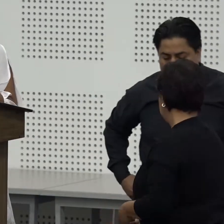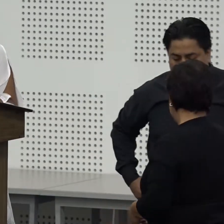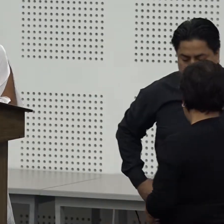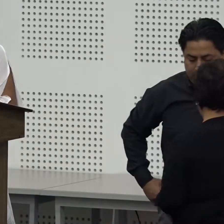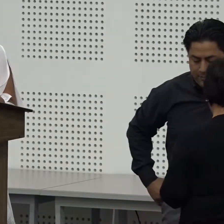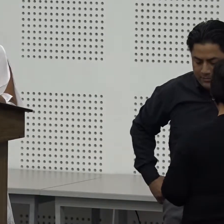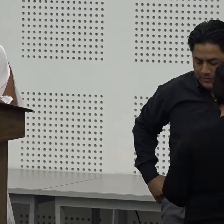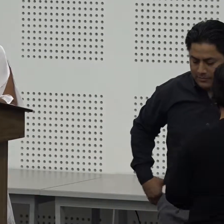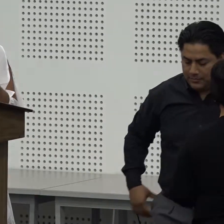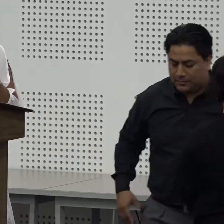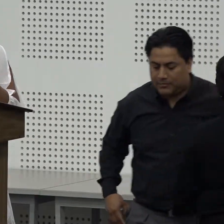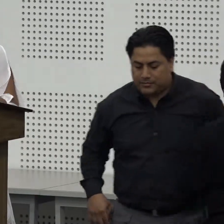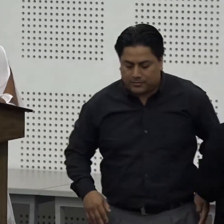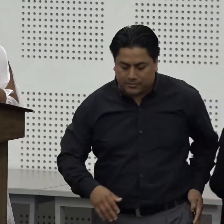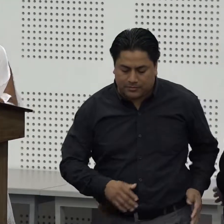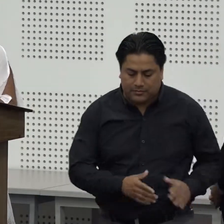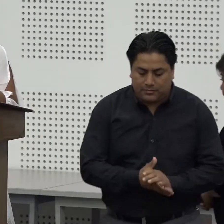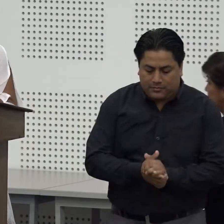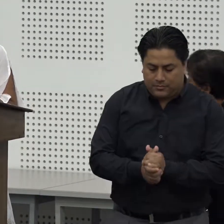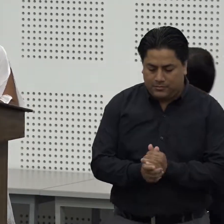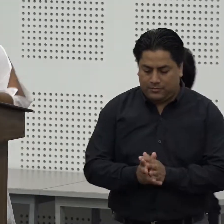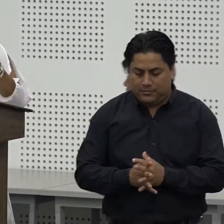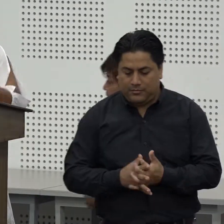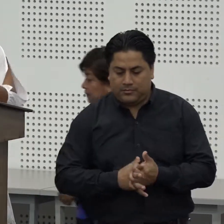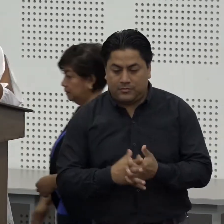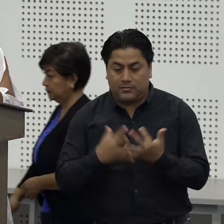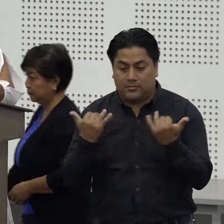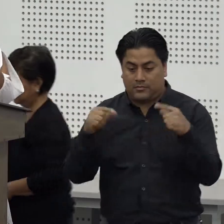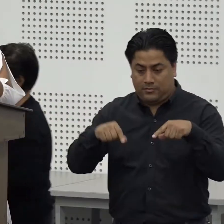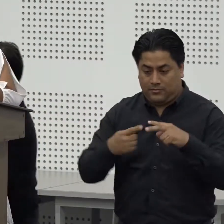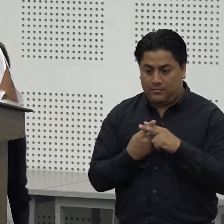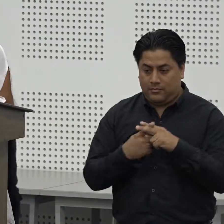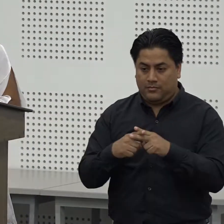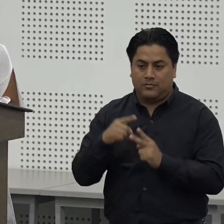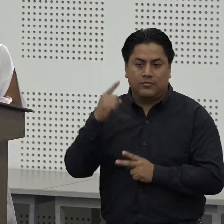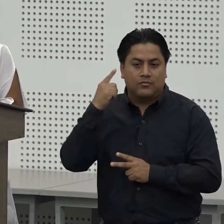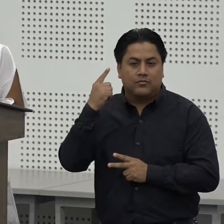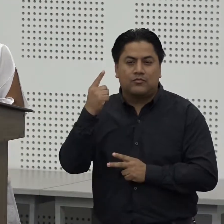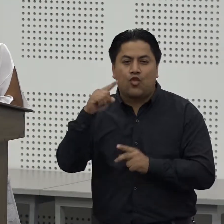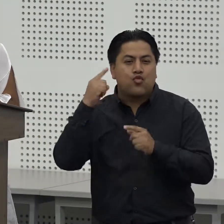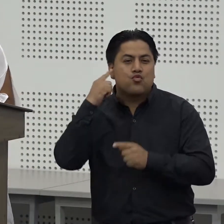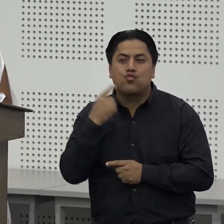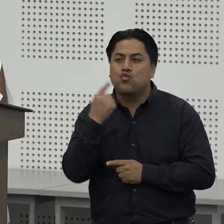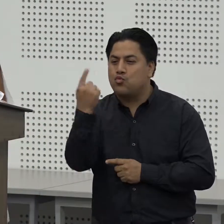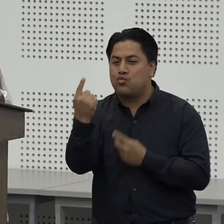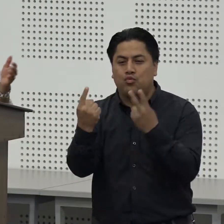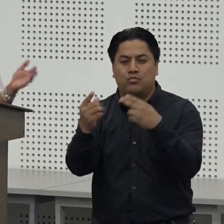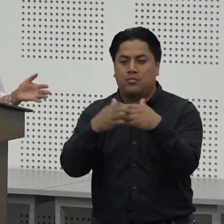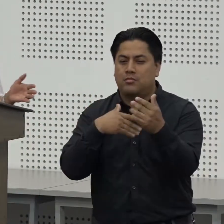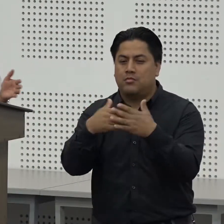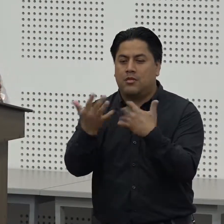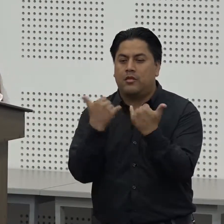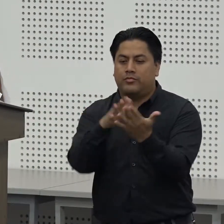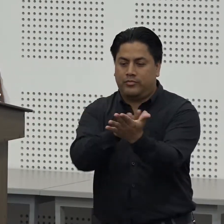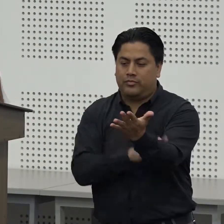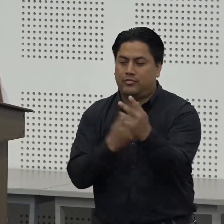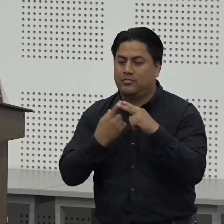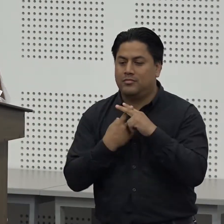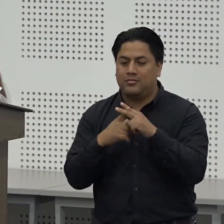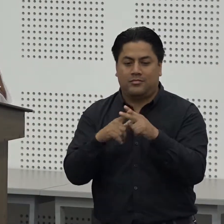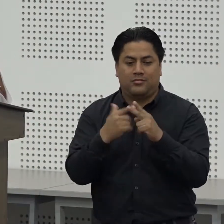y aquí empezamos aunque sea con uno o dos sordos este proyecto arranca este año así que nuestro agradecimiento